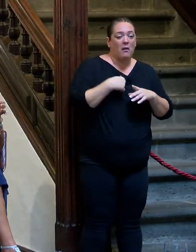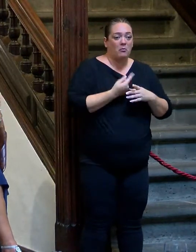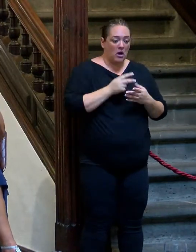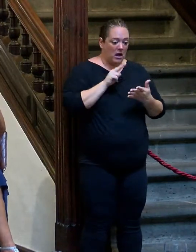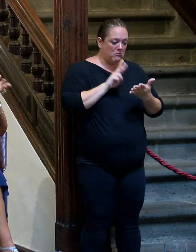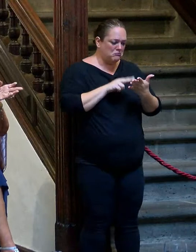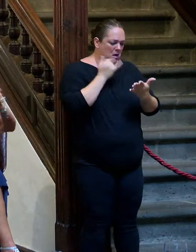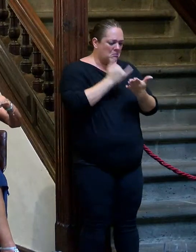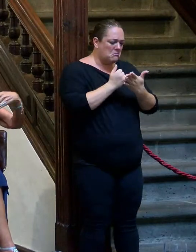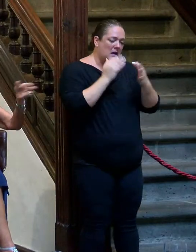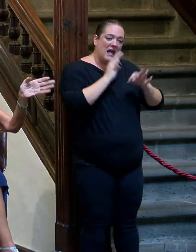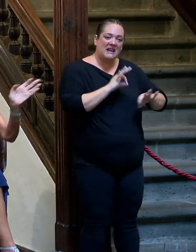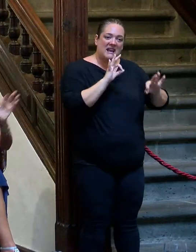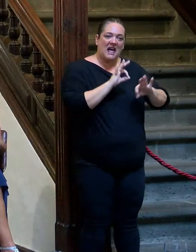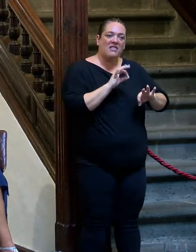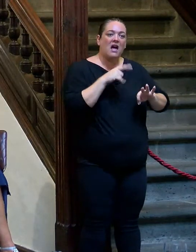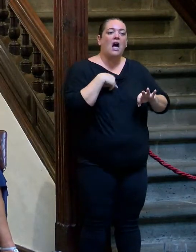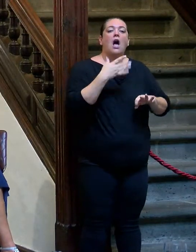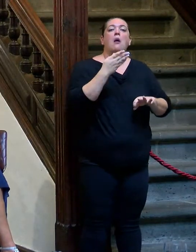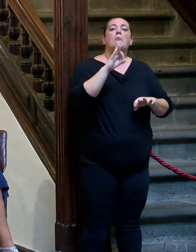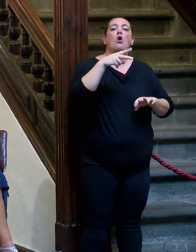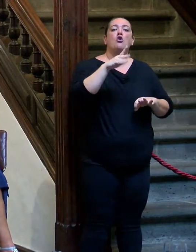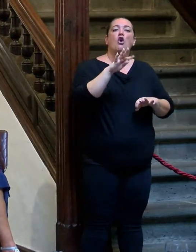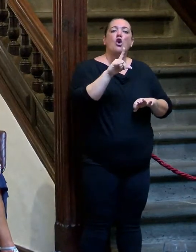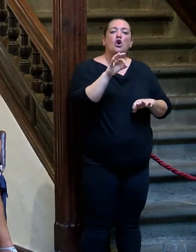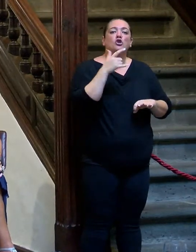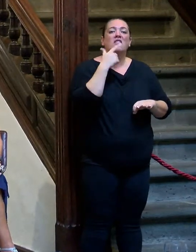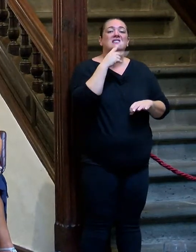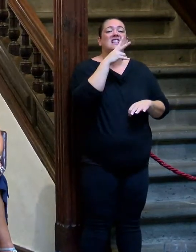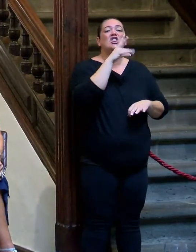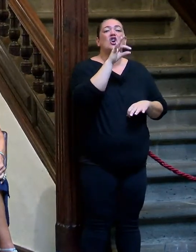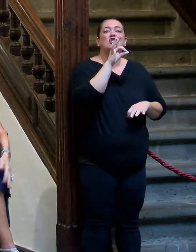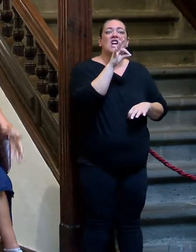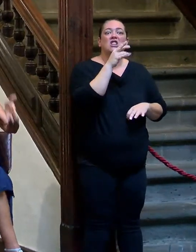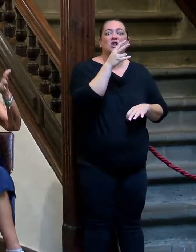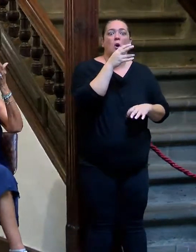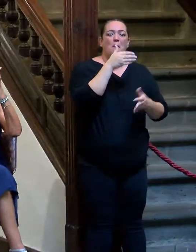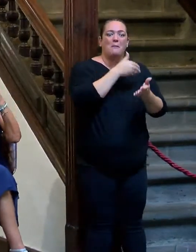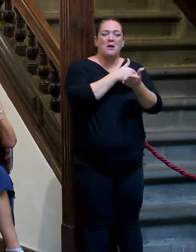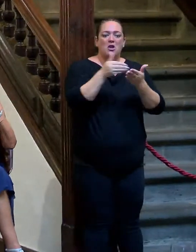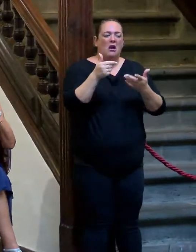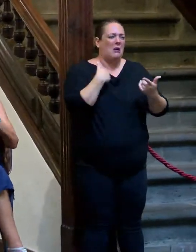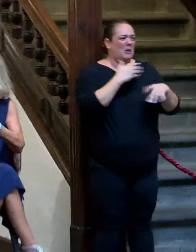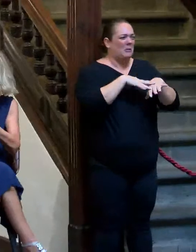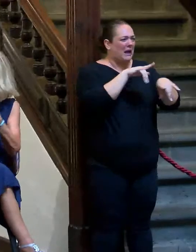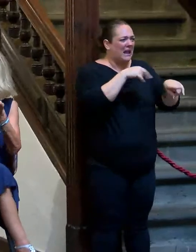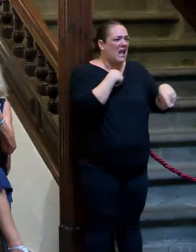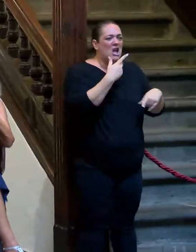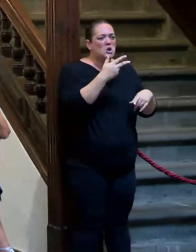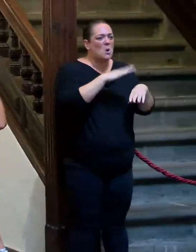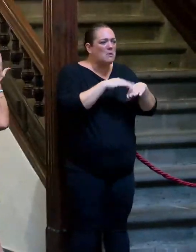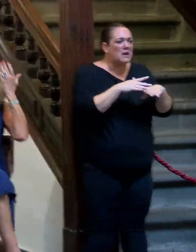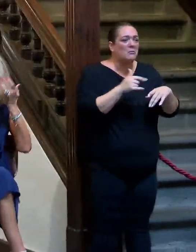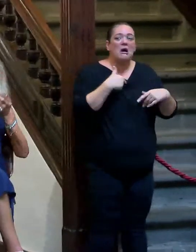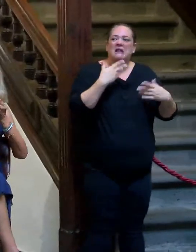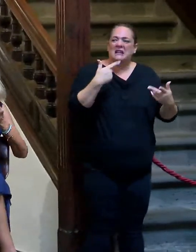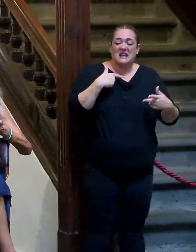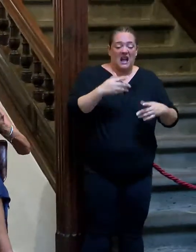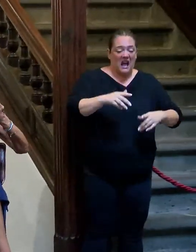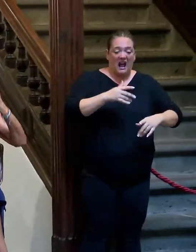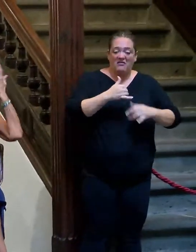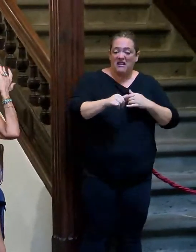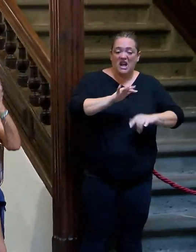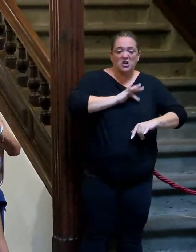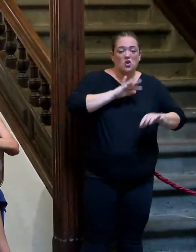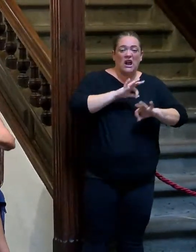Pero hay una cosa de estas de la Bonolote. Dicen, son 220 millones. Dicen, ¿y para qué? Yo con no sé cuánto. Niña, si no nos va a tocar nada.